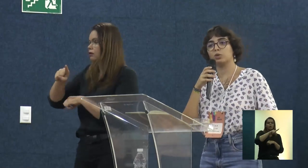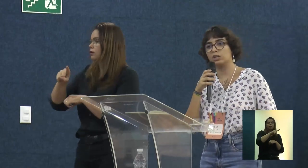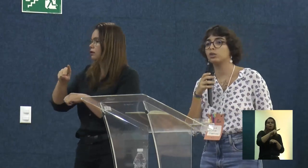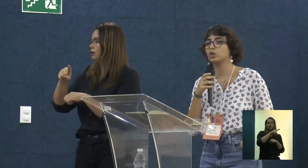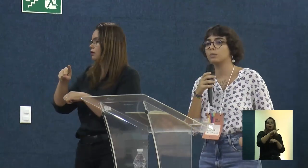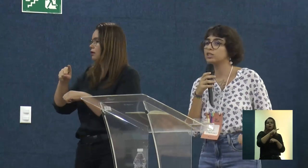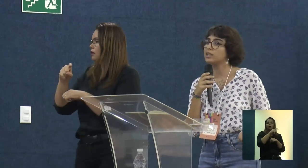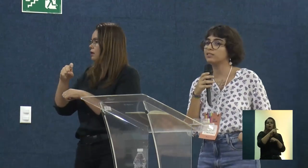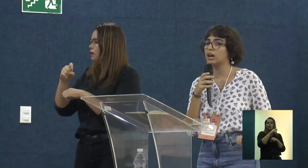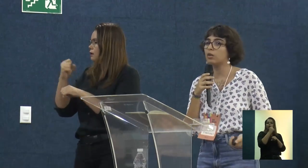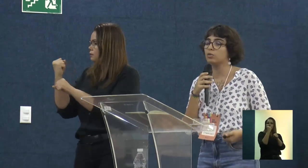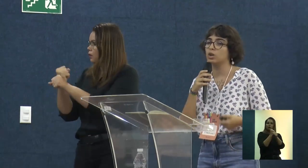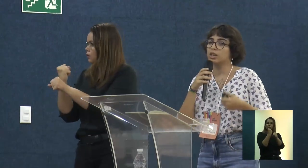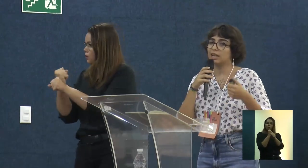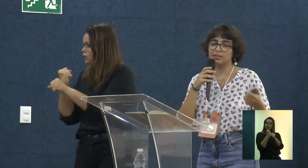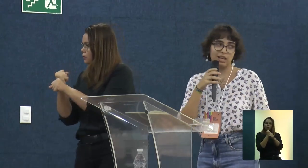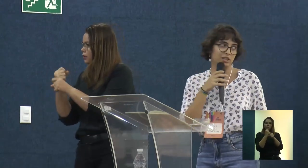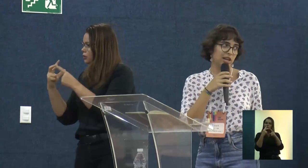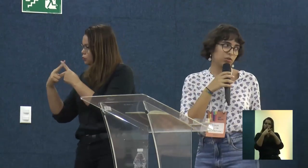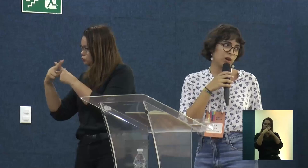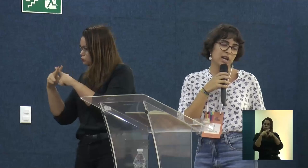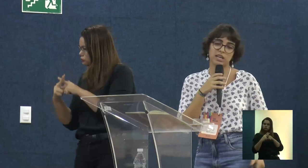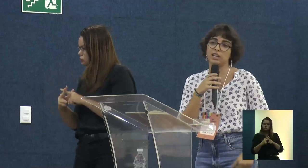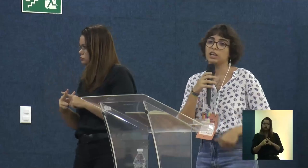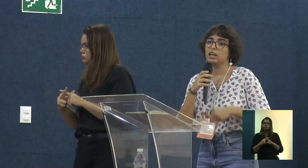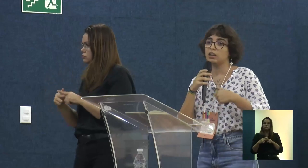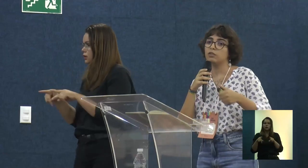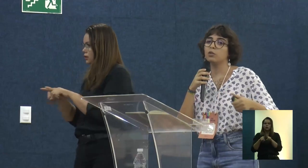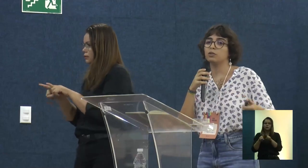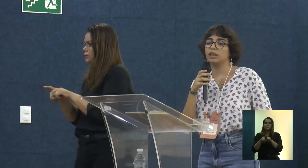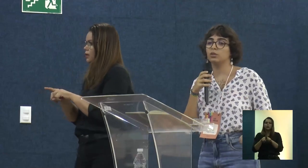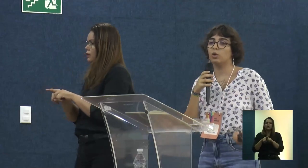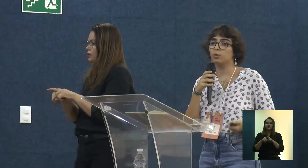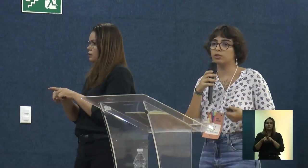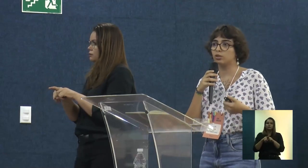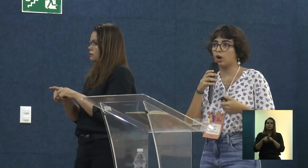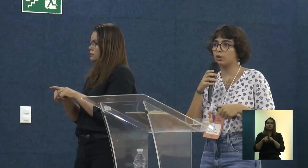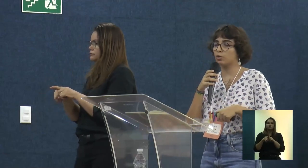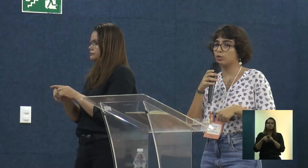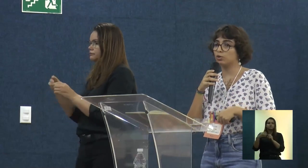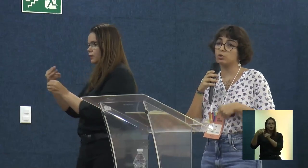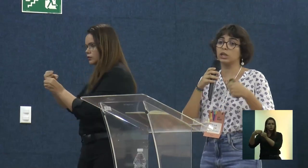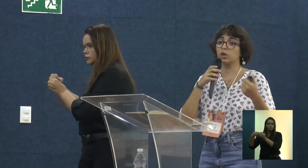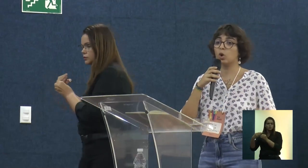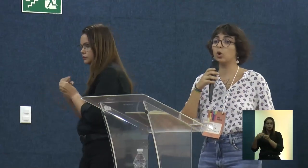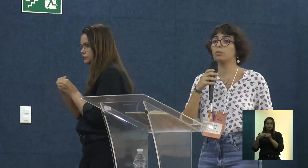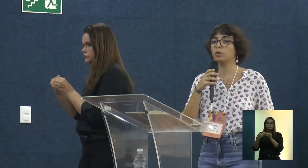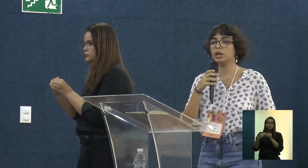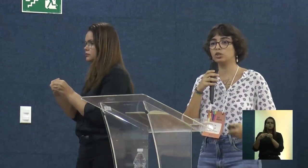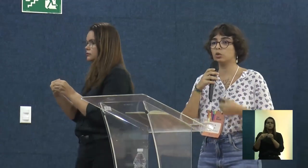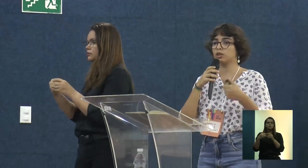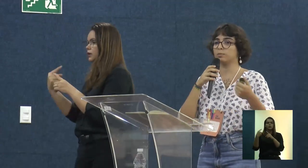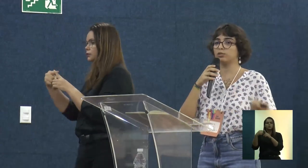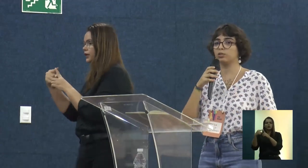especificamente um canteiro de obra de restauro, na cidade de Araçuaí, envolvendo um histórico de um quilombo e de outras pessoas